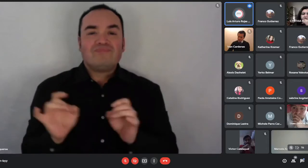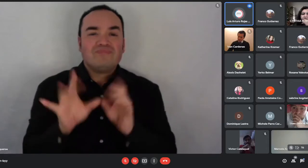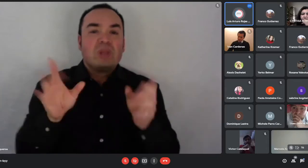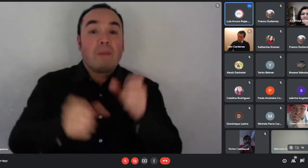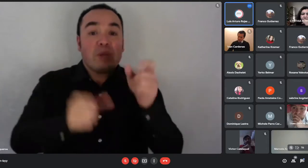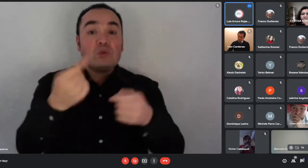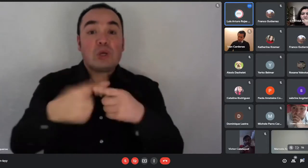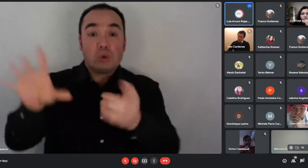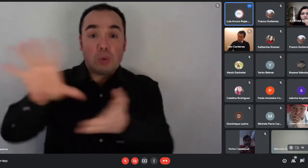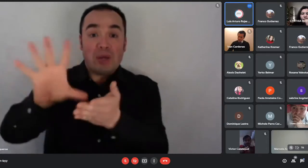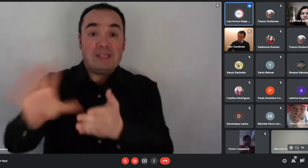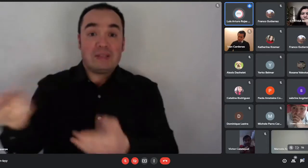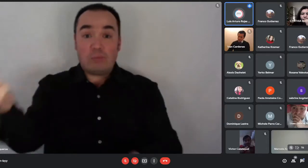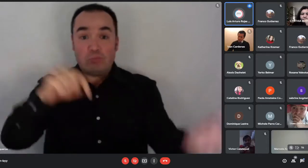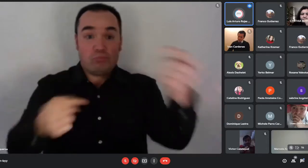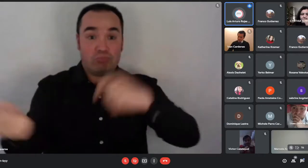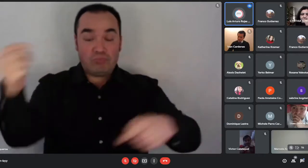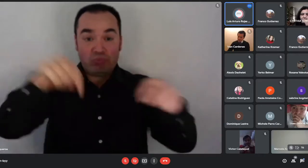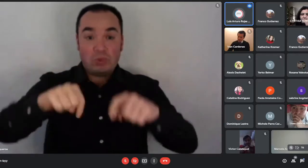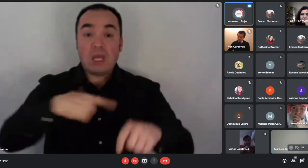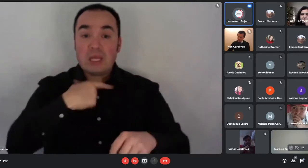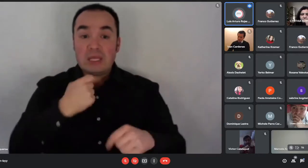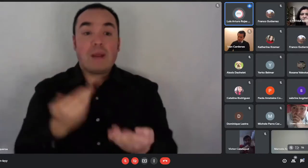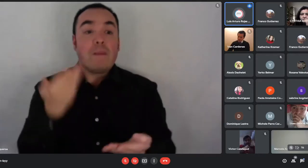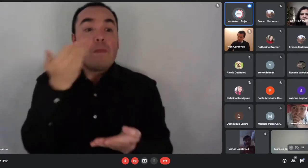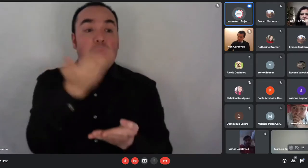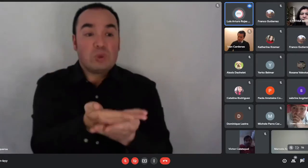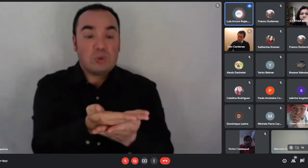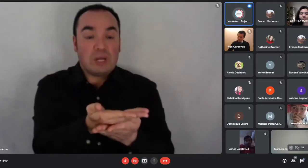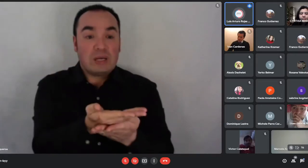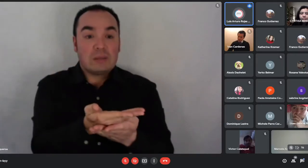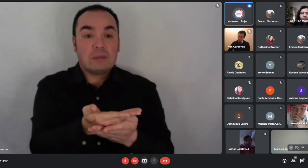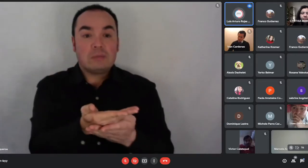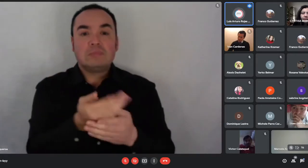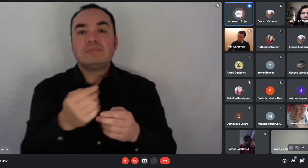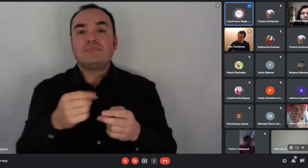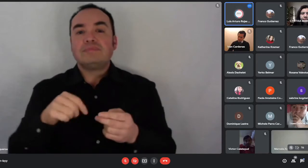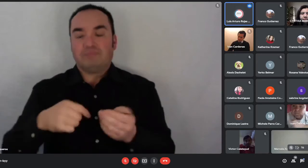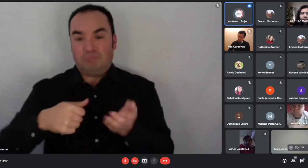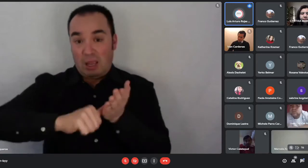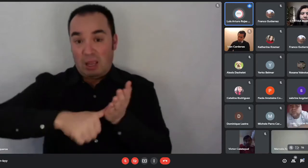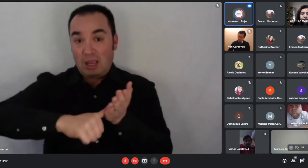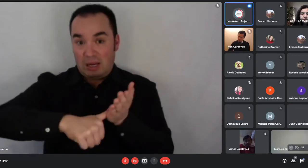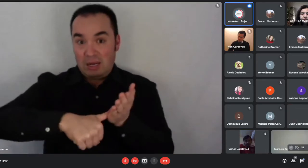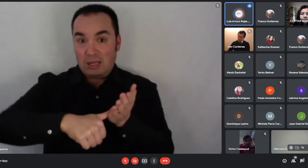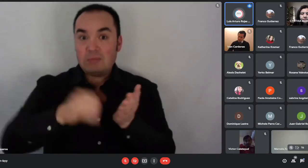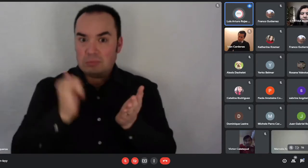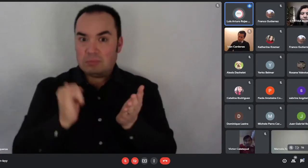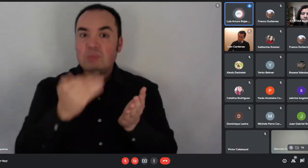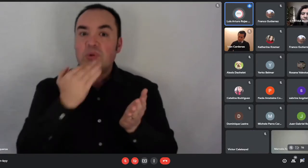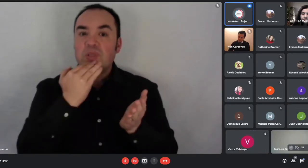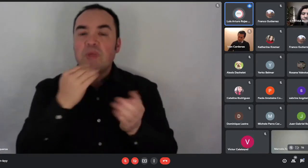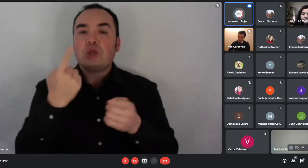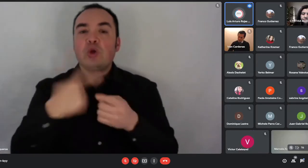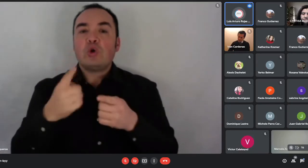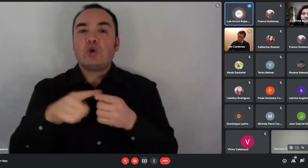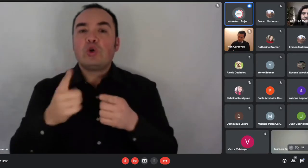aparte de presentar su cédula de identidad, deben presentar también el documento que acredita la permanencia definitiva. Eso es súper importante.